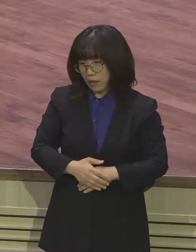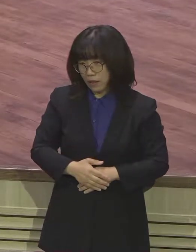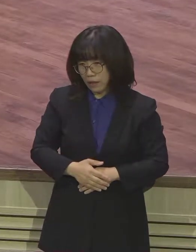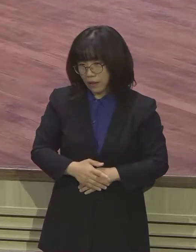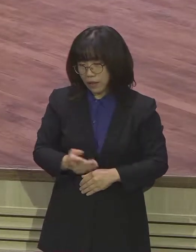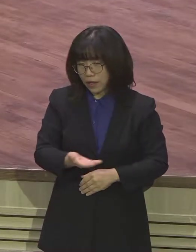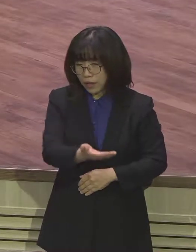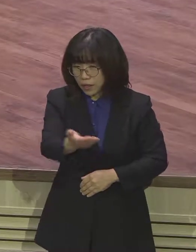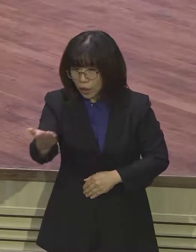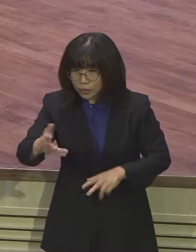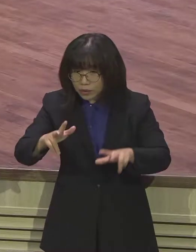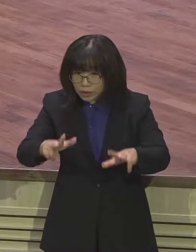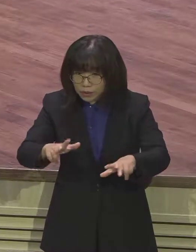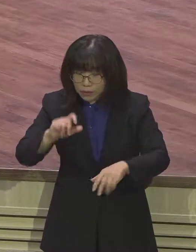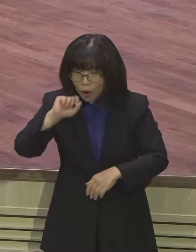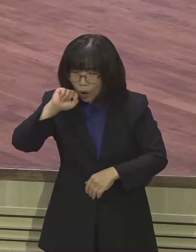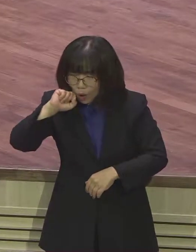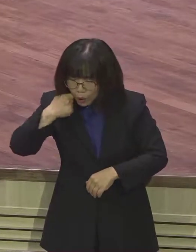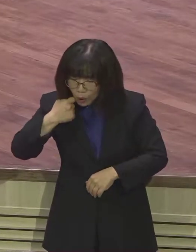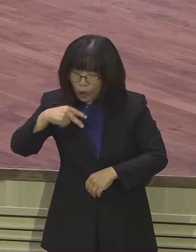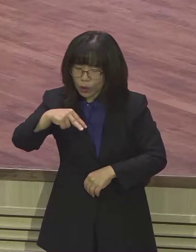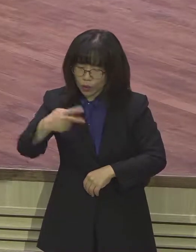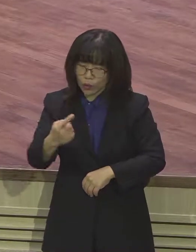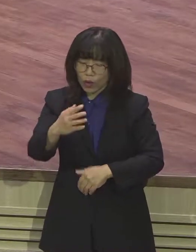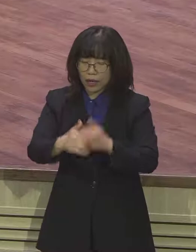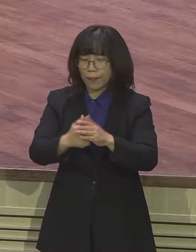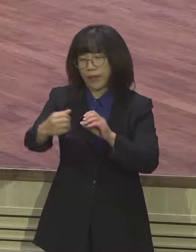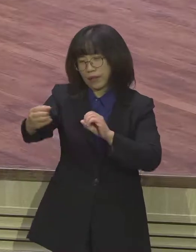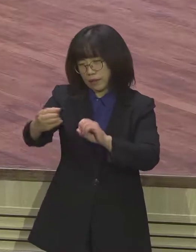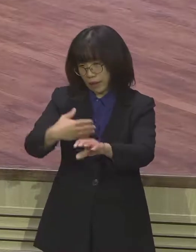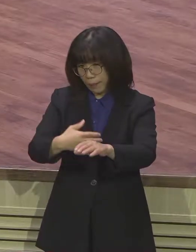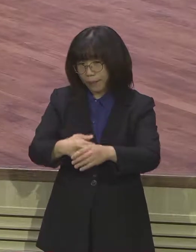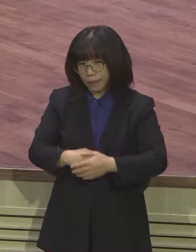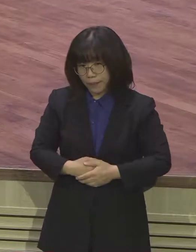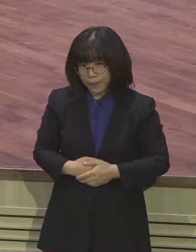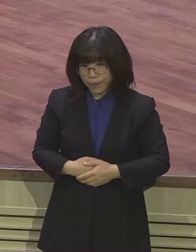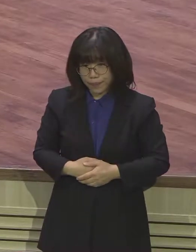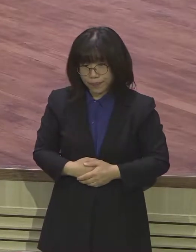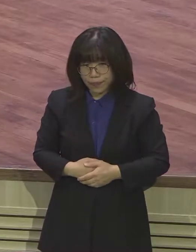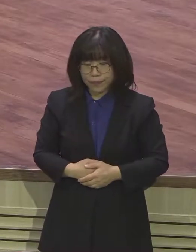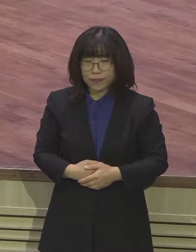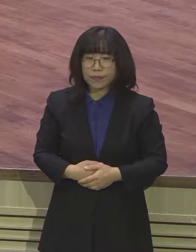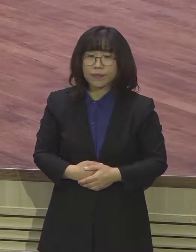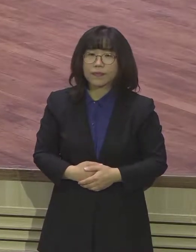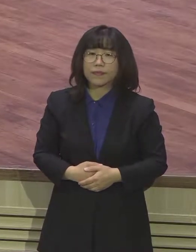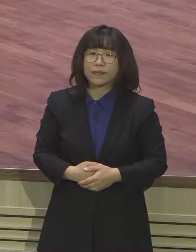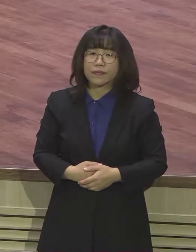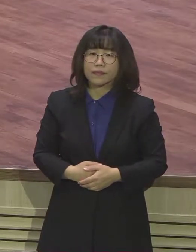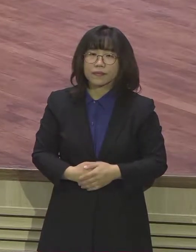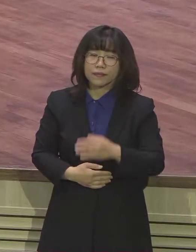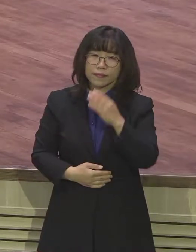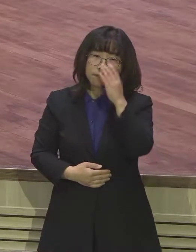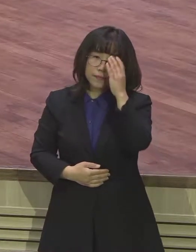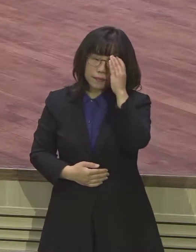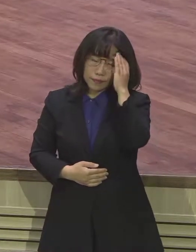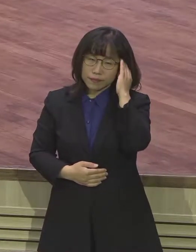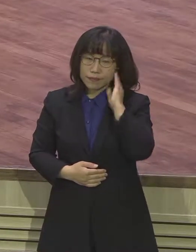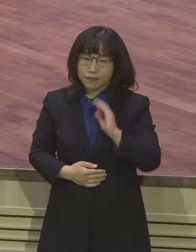부실공사인데 이미 무너지기 뻔한데 그것을 우리는 붙잡고 있지 않습니까 오늘 혹시 여러분들이